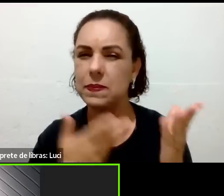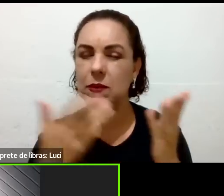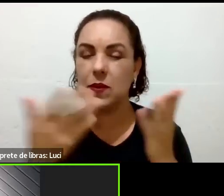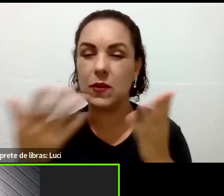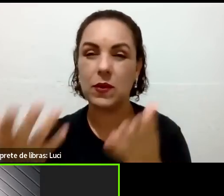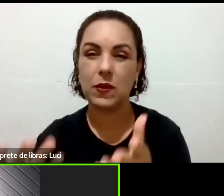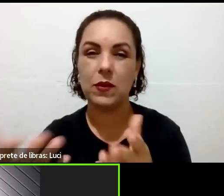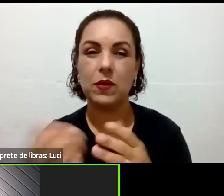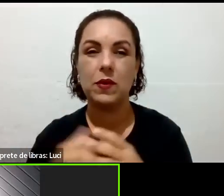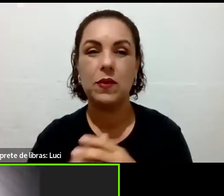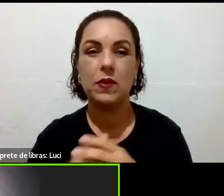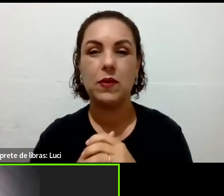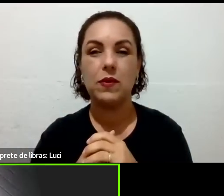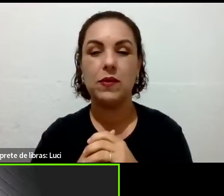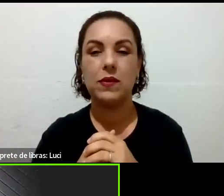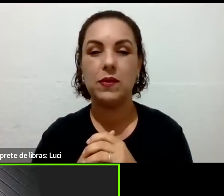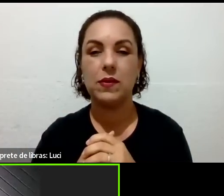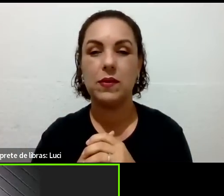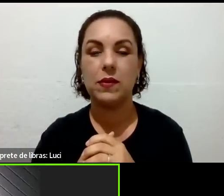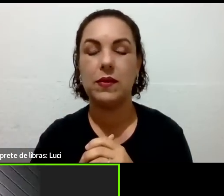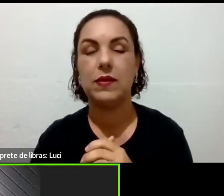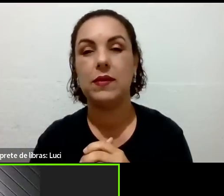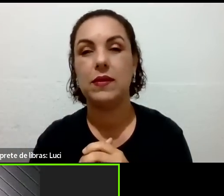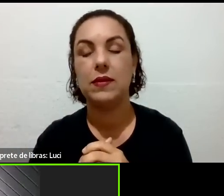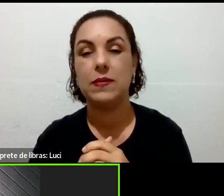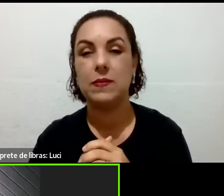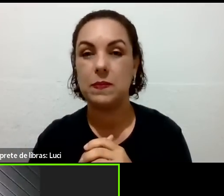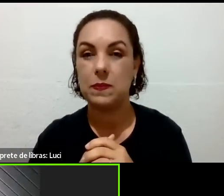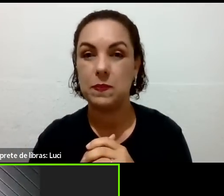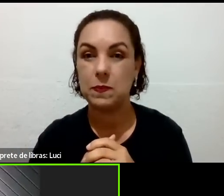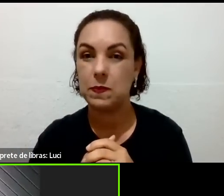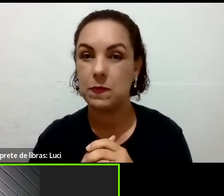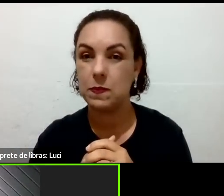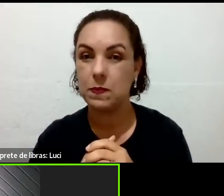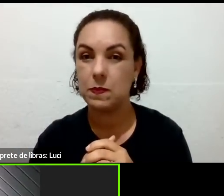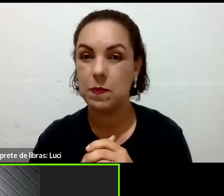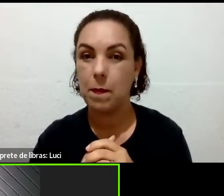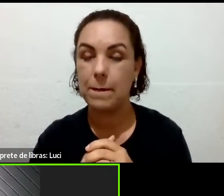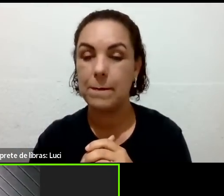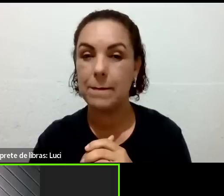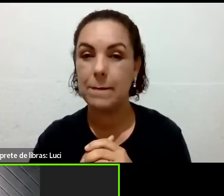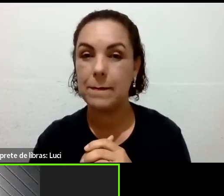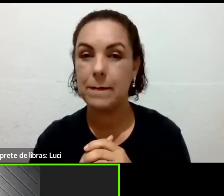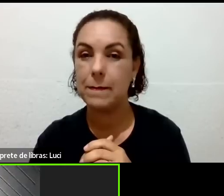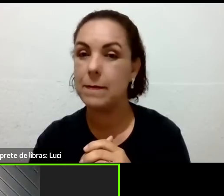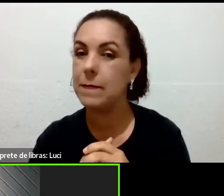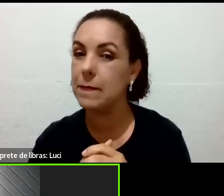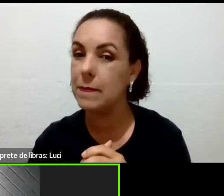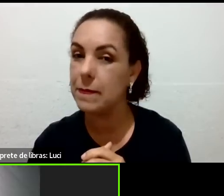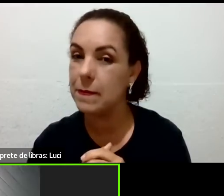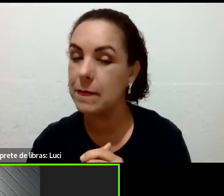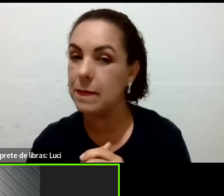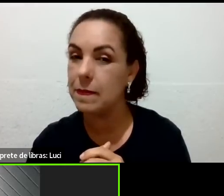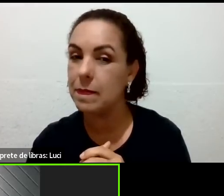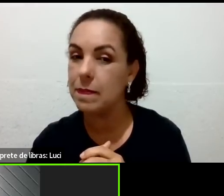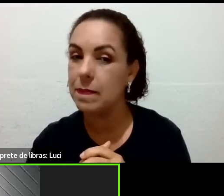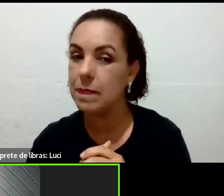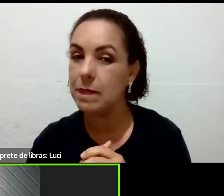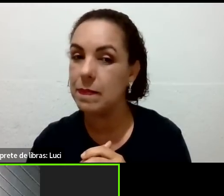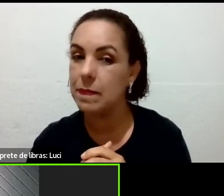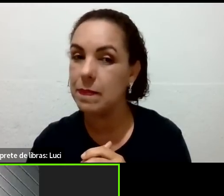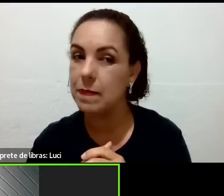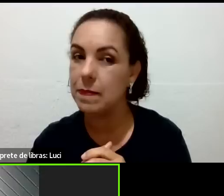com a Bau, né? Então, eu estou só falando aqui que eu assisti justamente porque estou passando por essa fase da